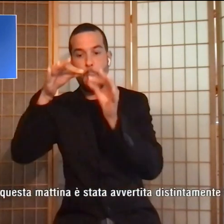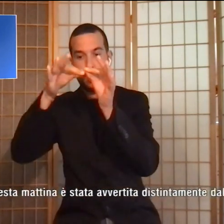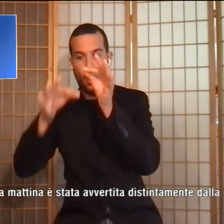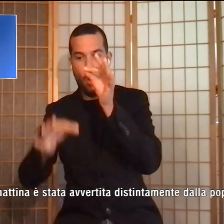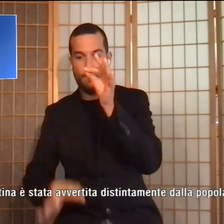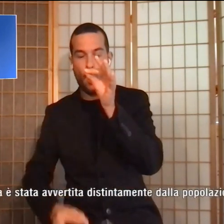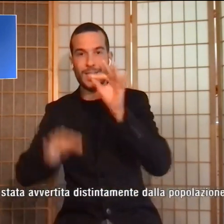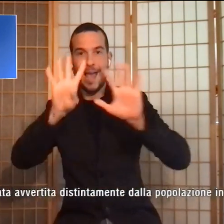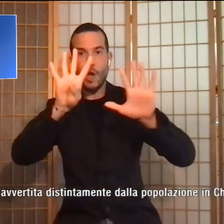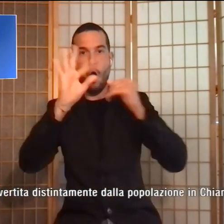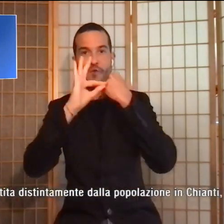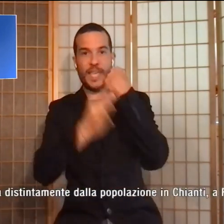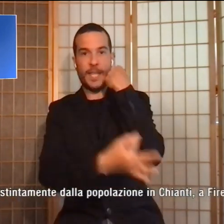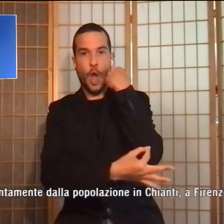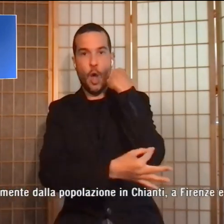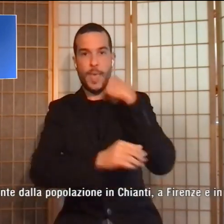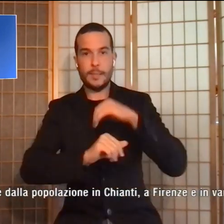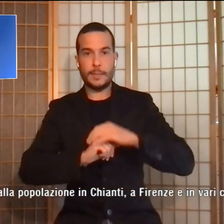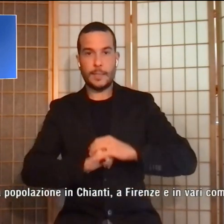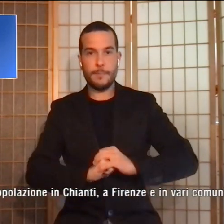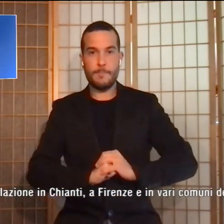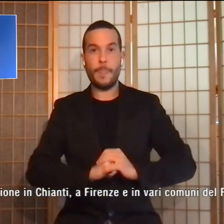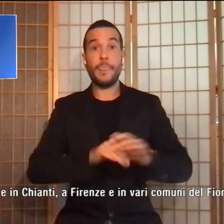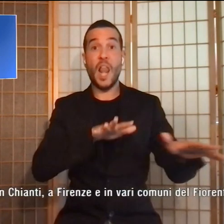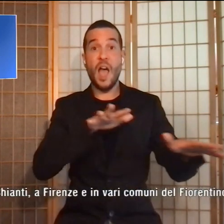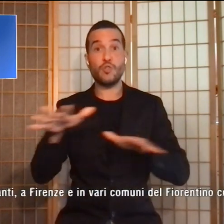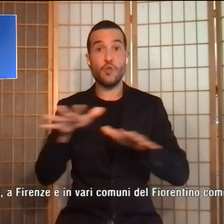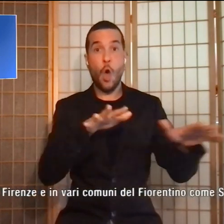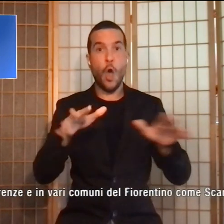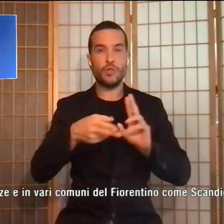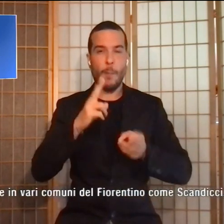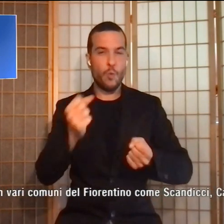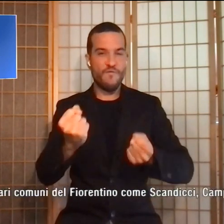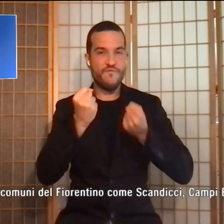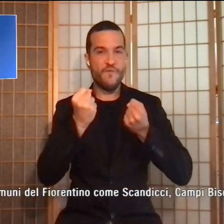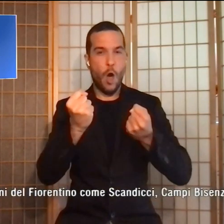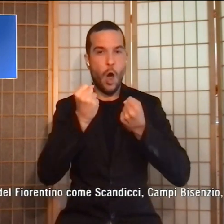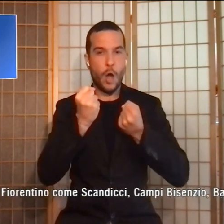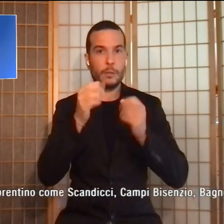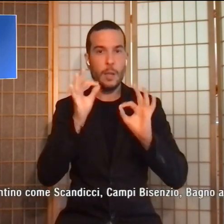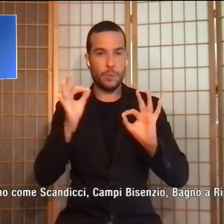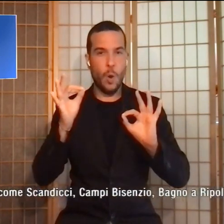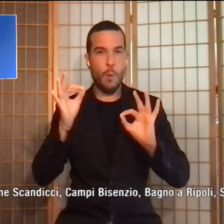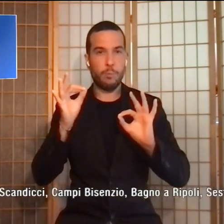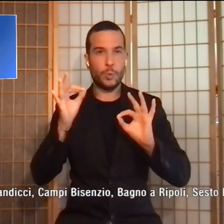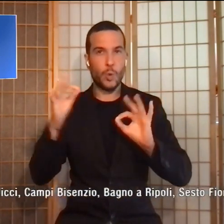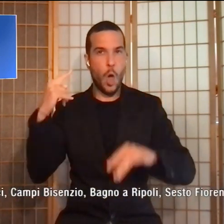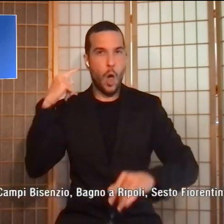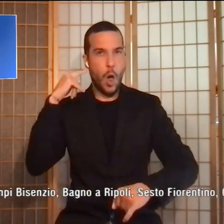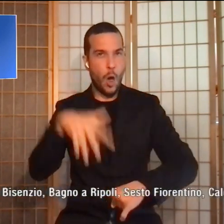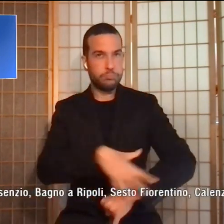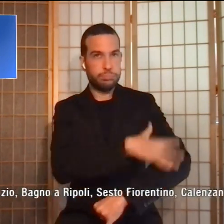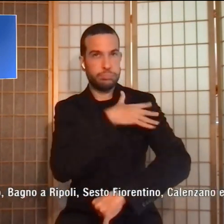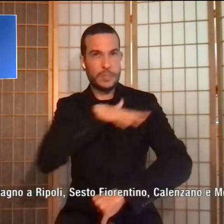9 chilometri. La scossa più forte è stata avvertita distintamente dalla popolazione in Chianti,